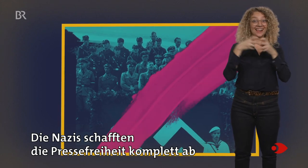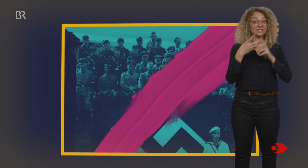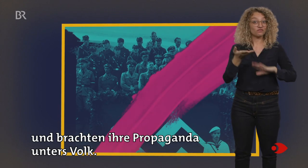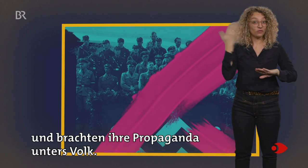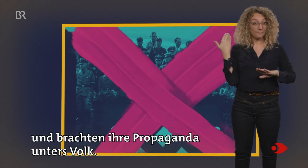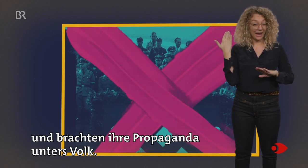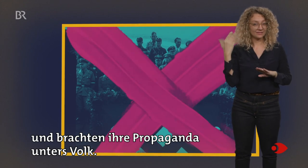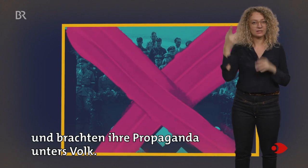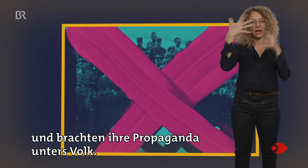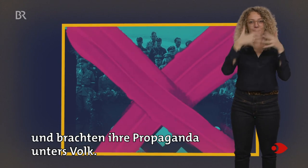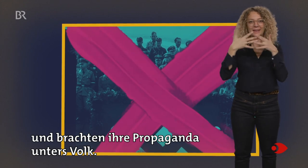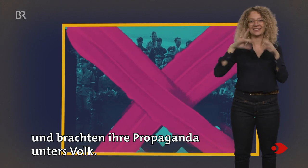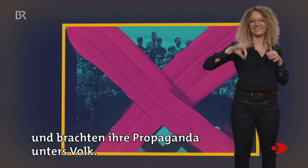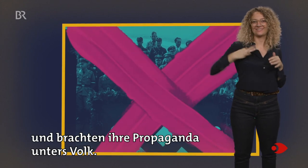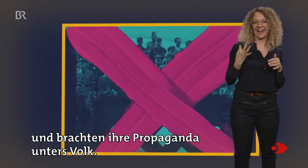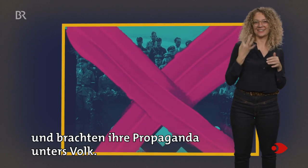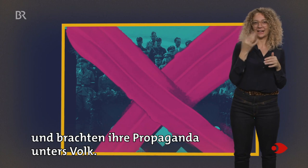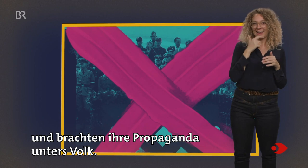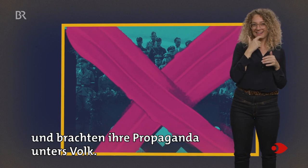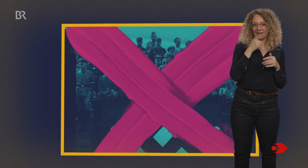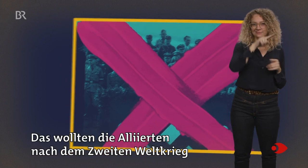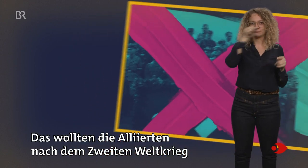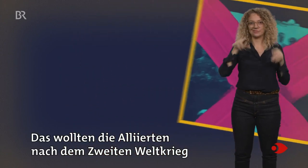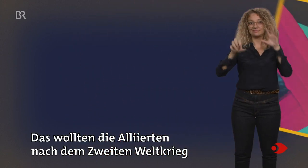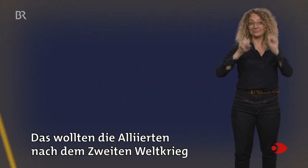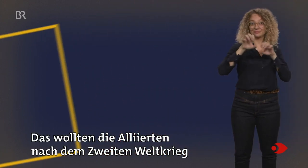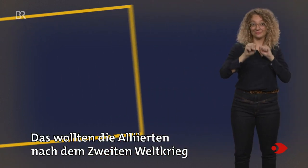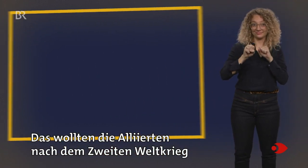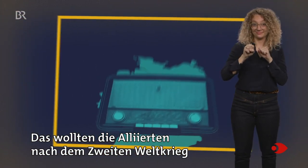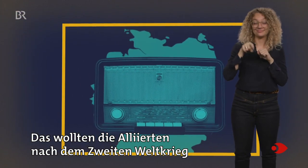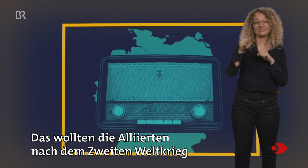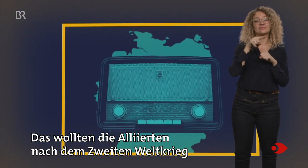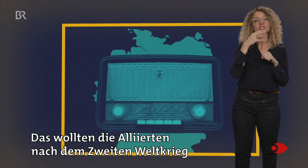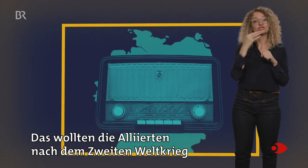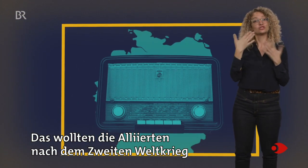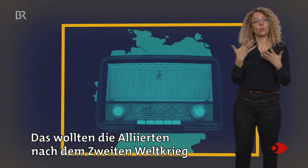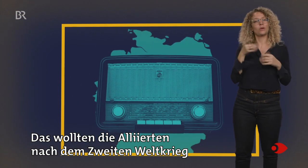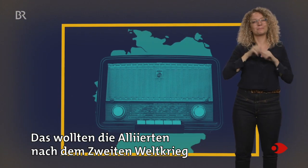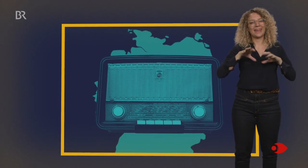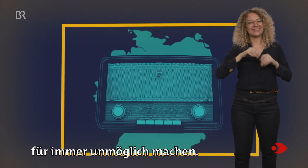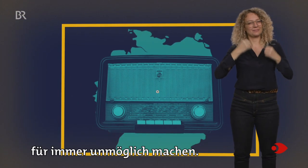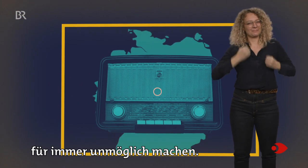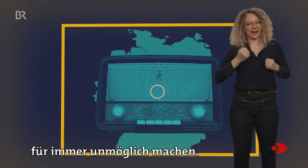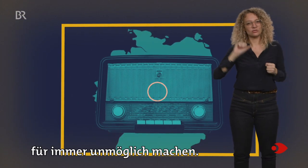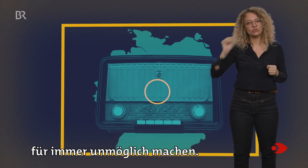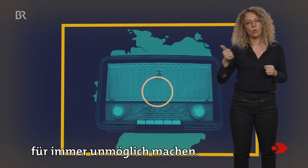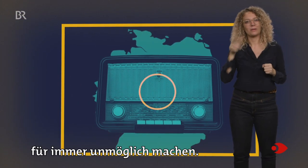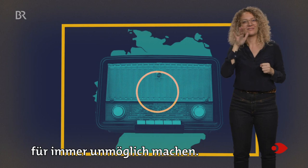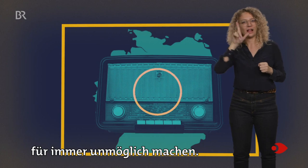und brachten ihre Propaganda unters Volk. Das wollten die Alliierten nach dem Zweiten Weltkrieg für immer unmöglich machen.